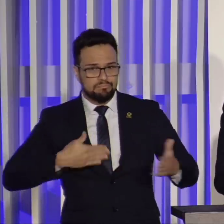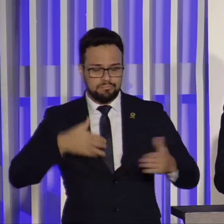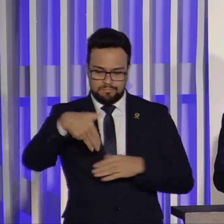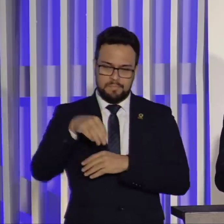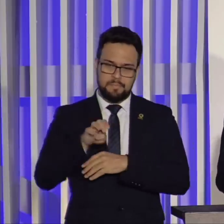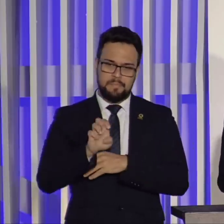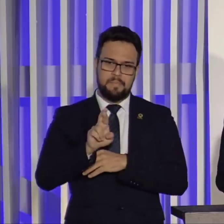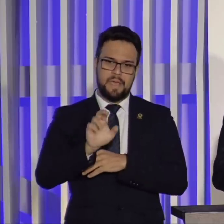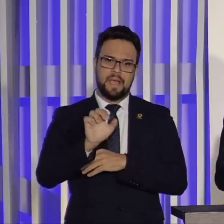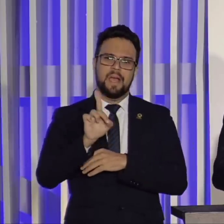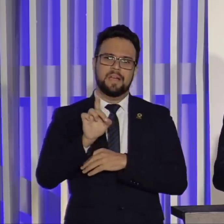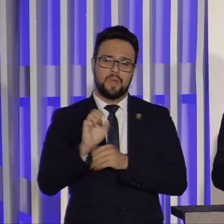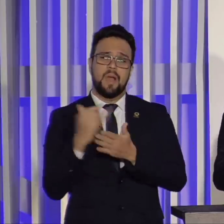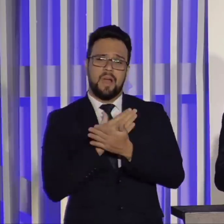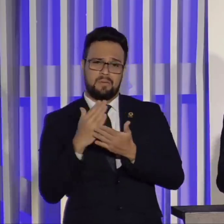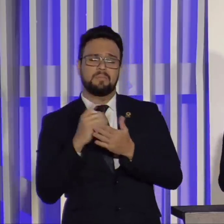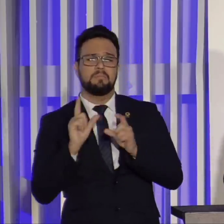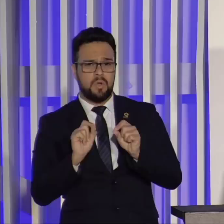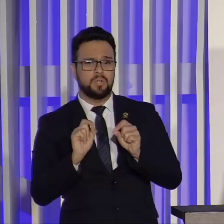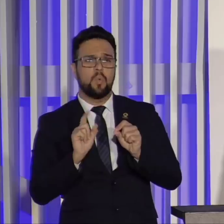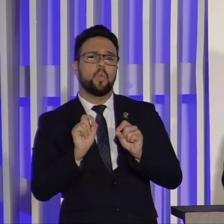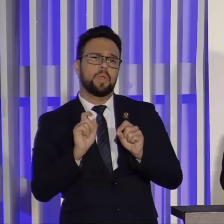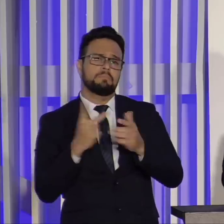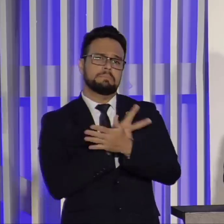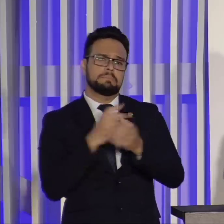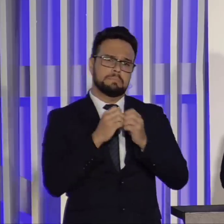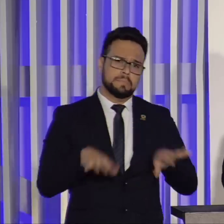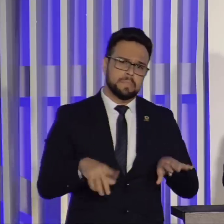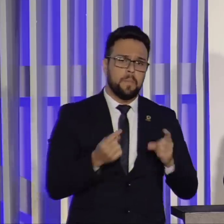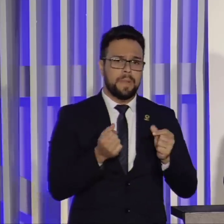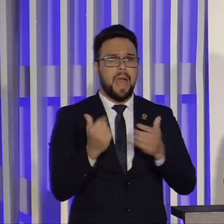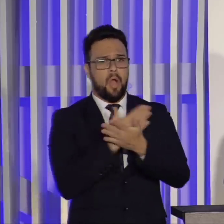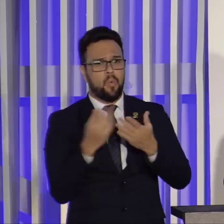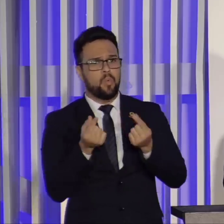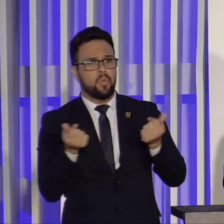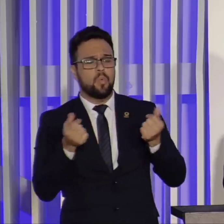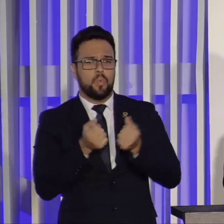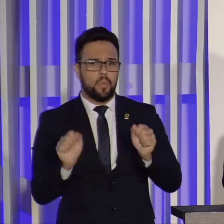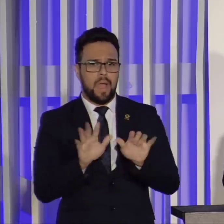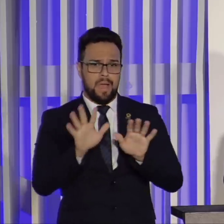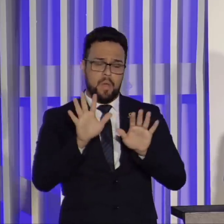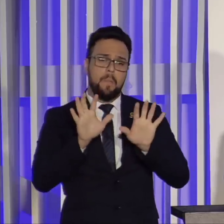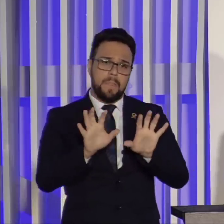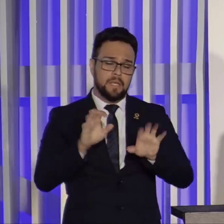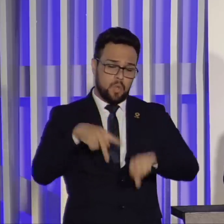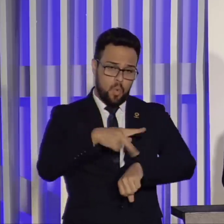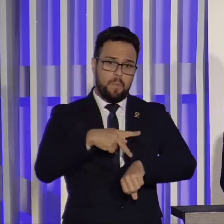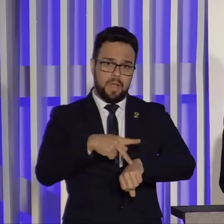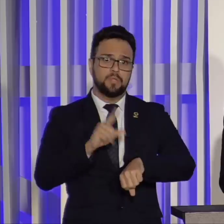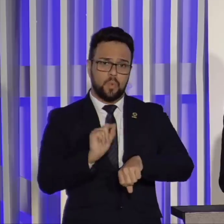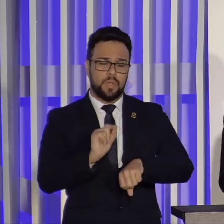algumas coisas, algum efeito colateral acontece no Brasil, preço de alguns produtos, mas o país que compra esses